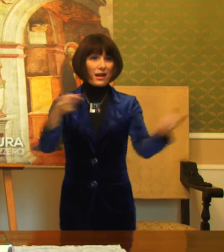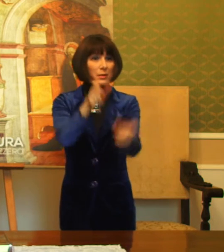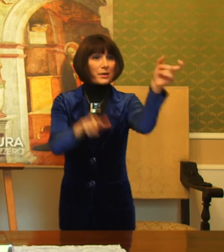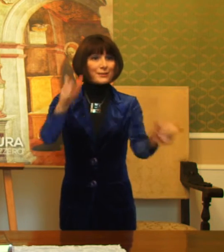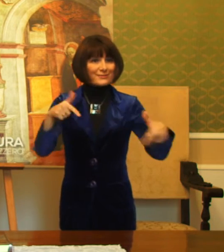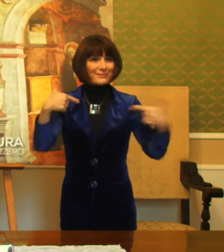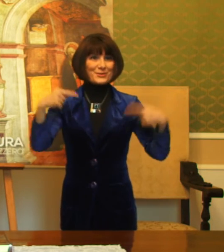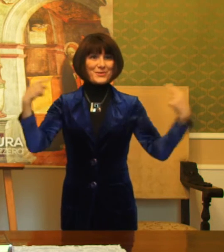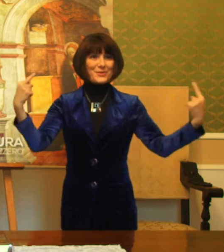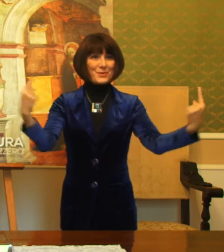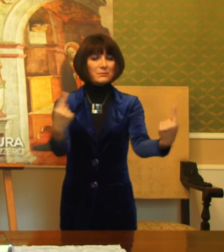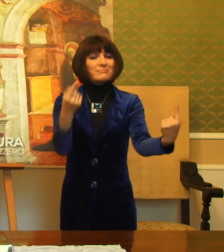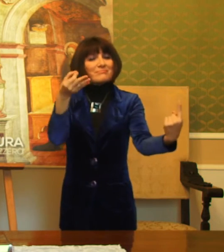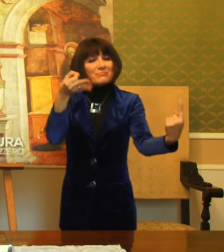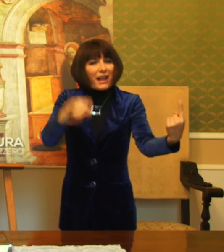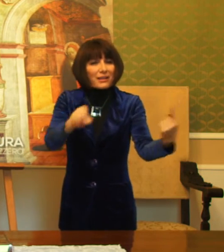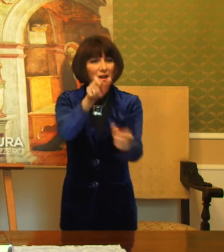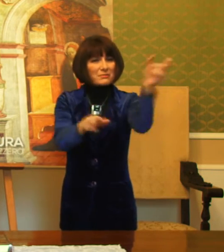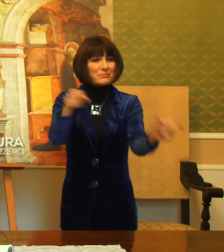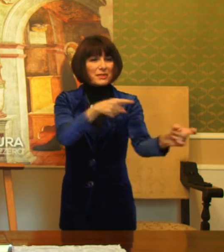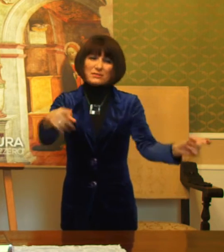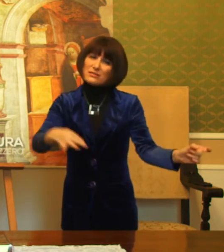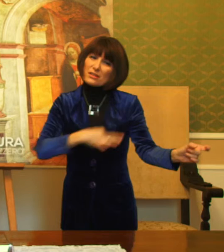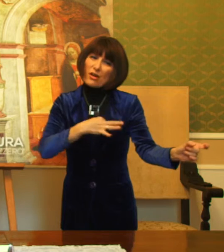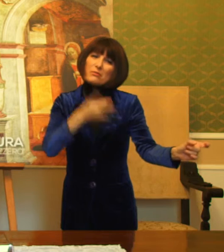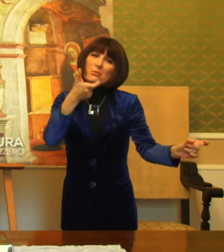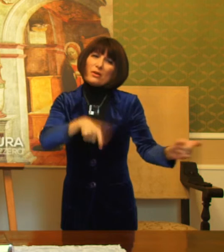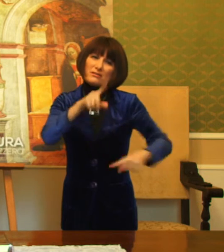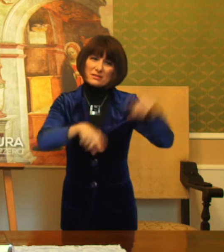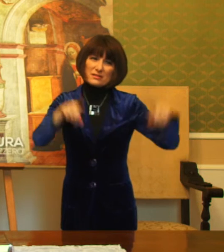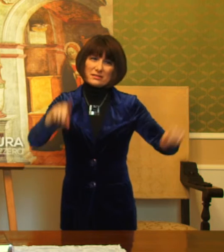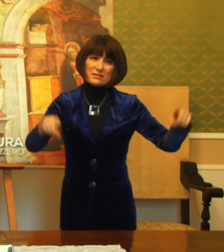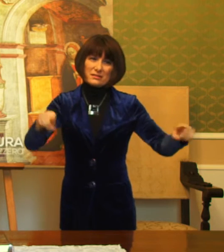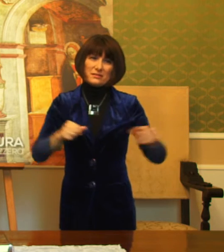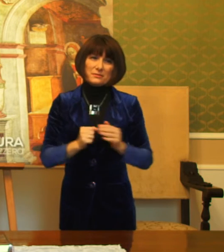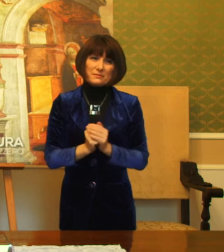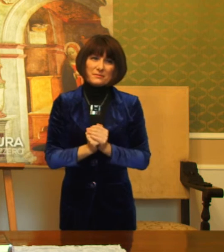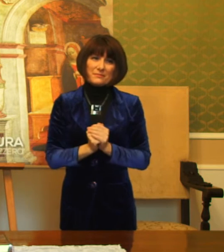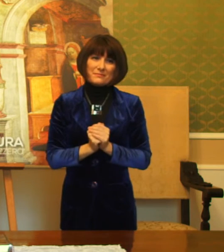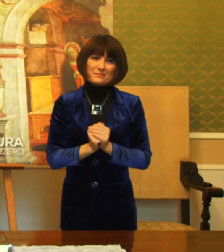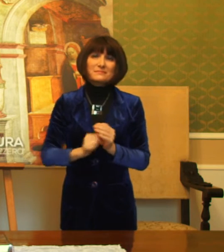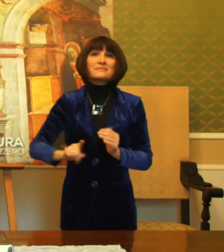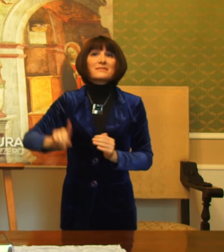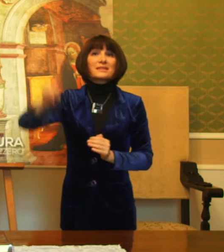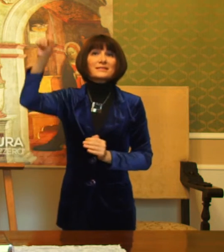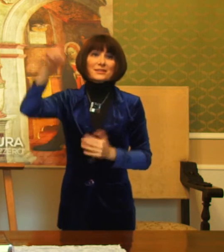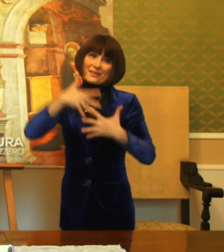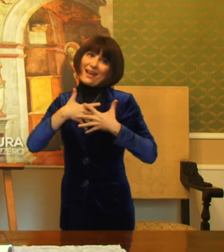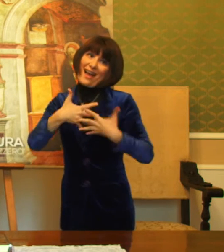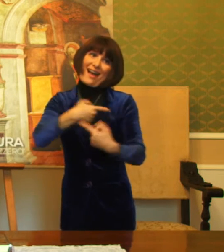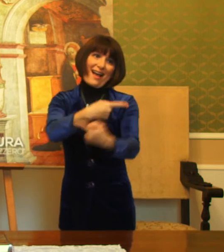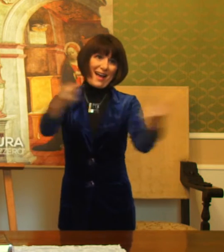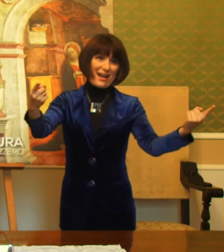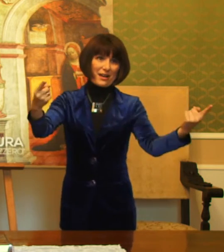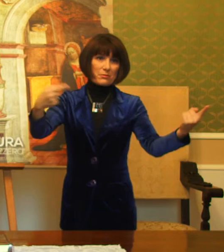coloro che per diversi motivi stanno soffrendo. Ecco, sapendo che il Signore ci ama, sapendo